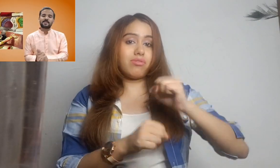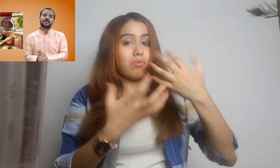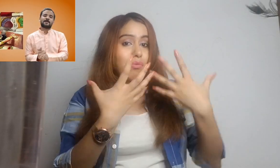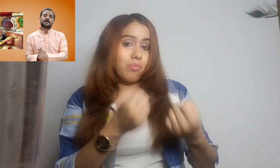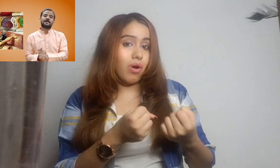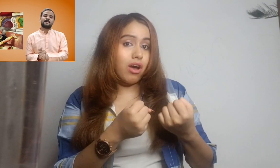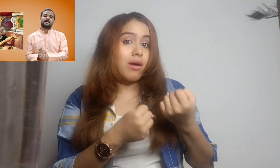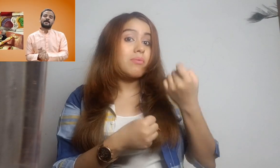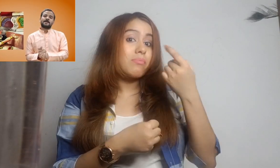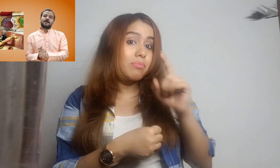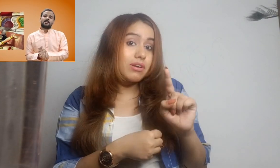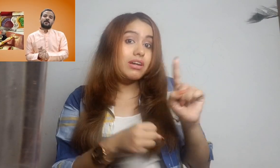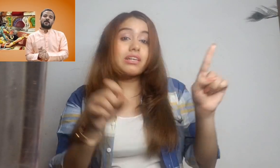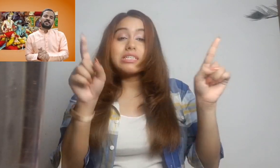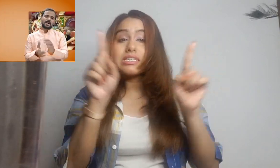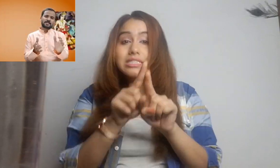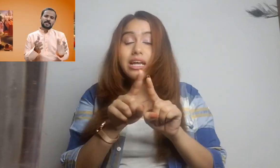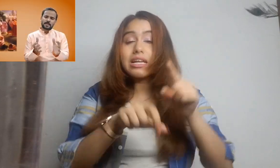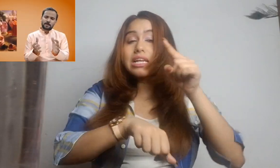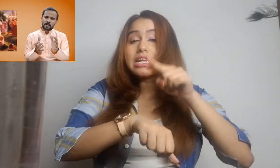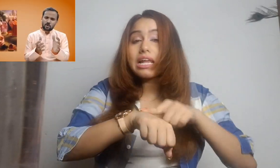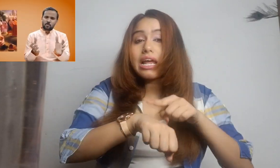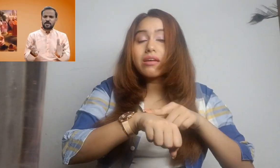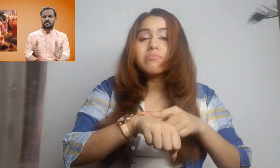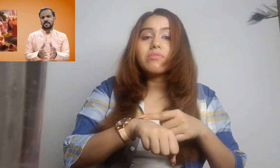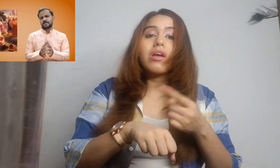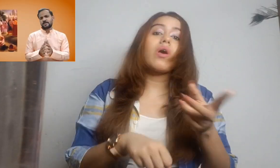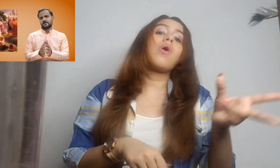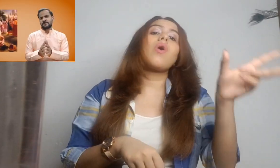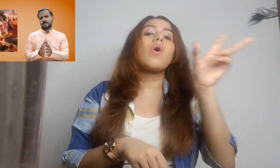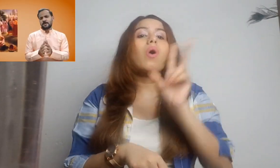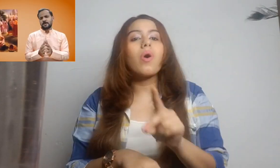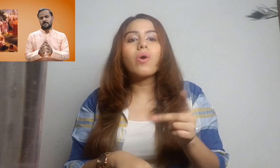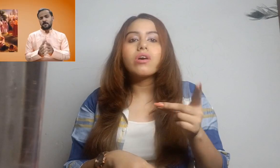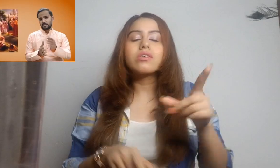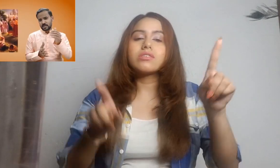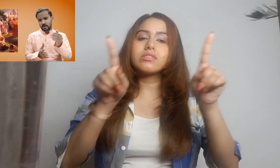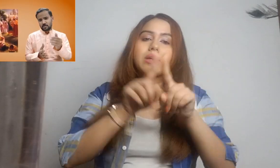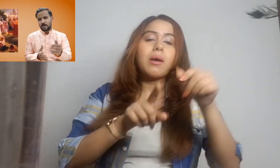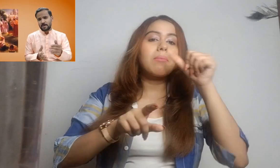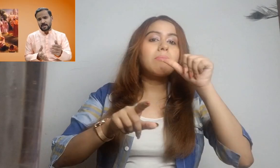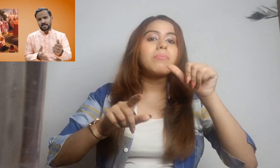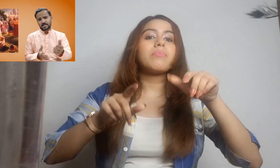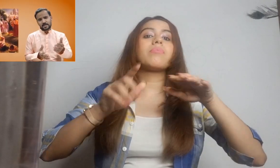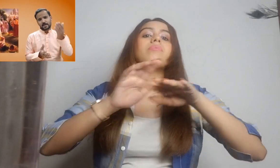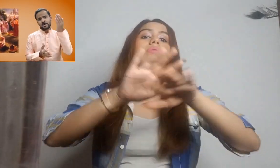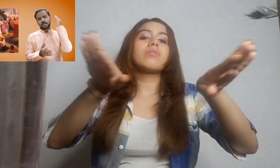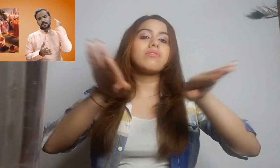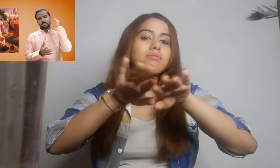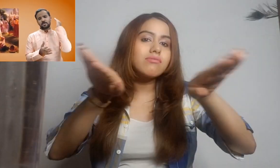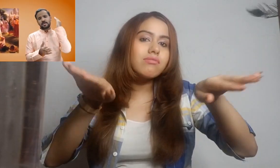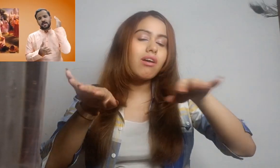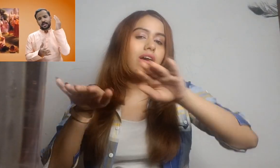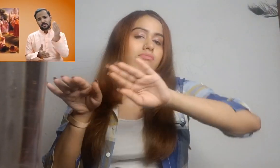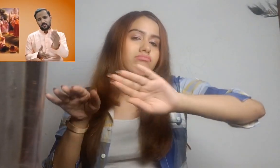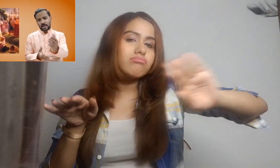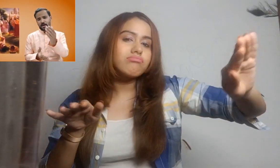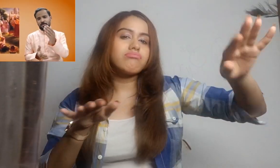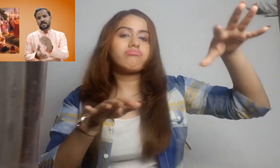मानता था और जरासंद के प्रकोप की वजह से फिर मुझे यमुना पार से चल कर समुद्र किनारे द्वारका में